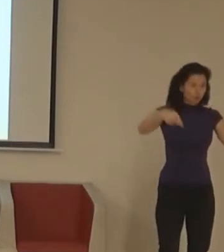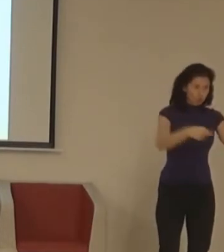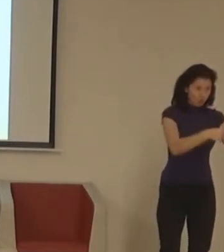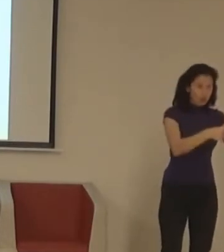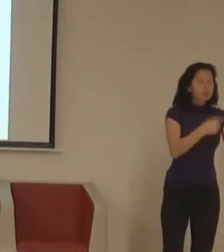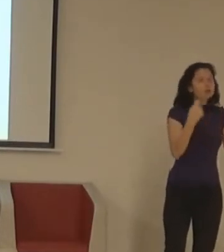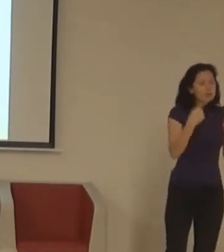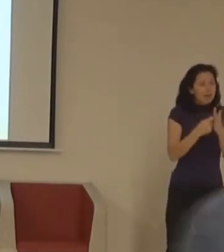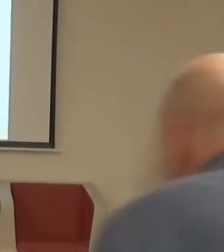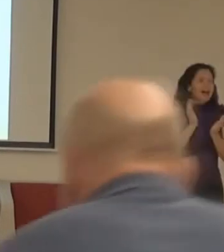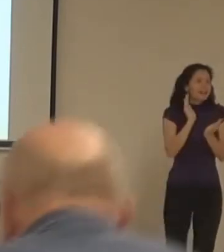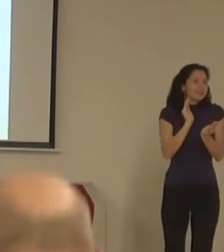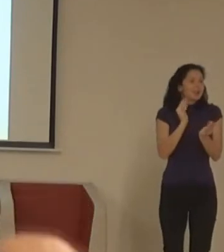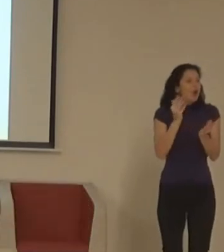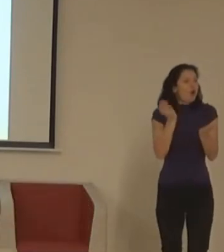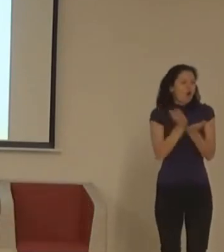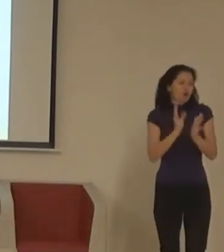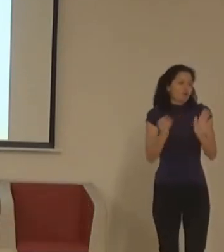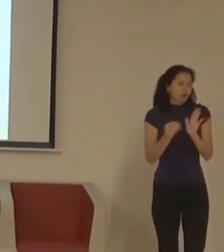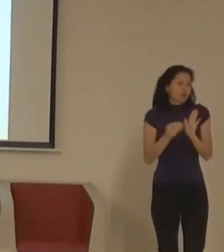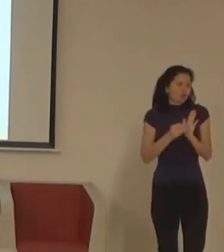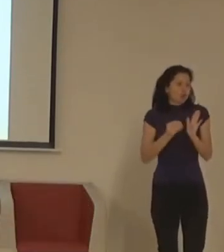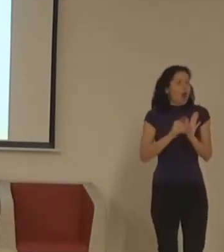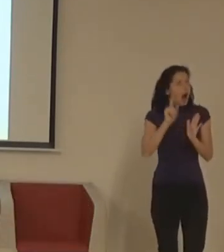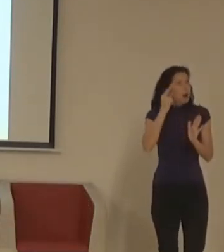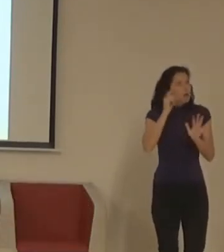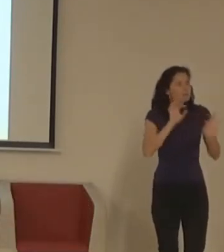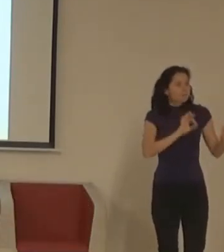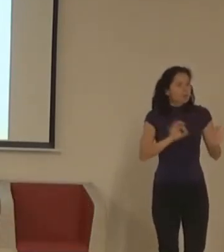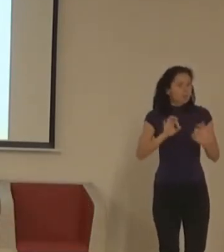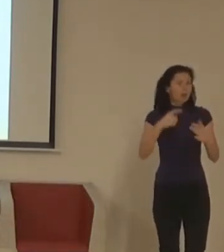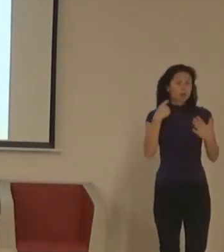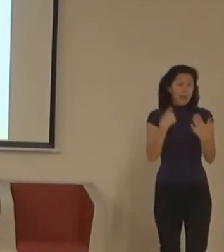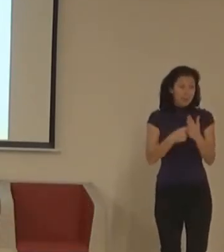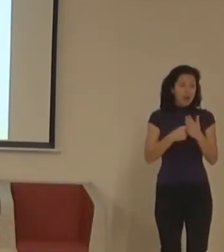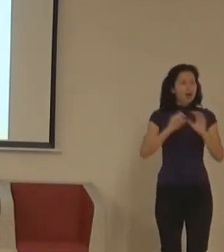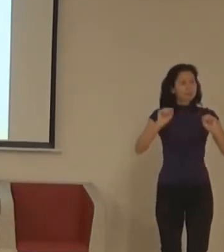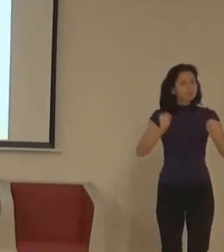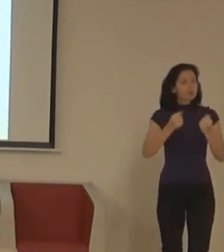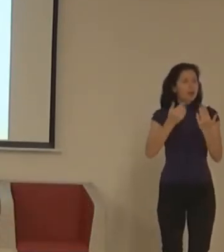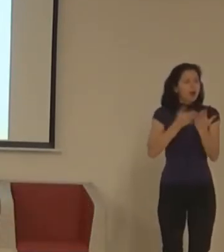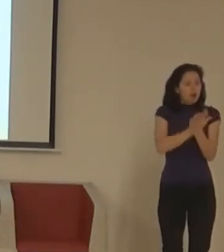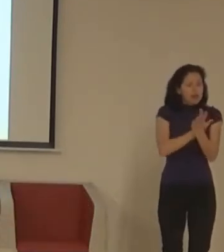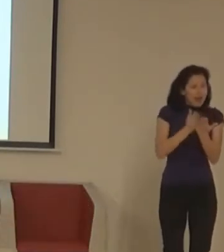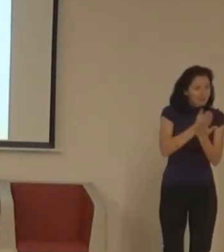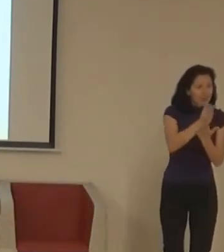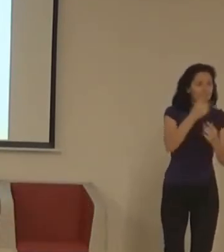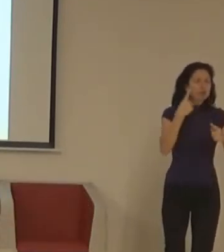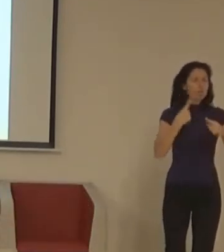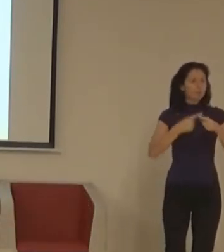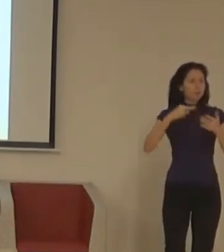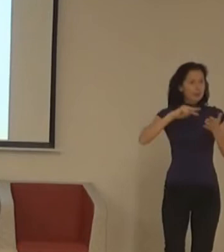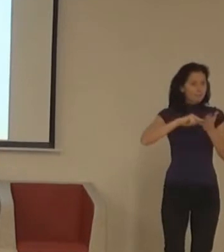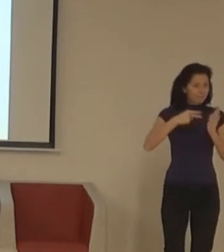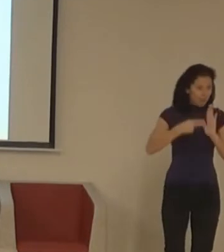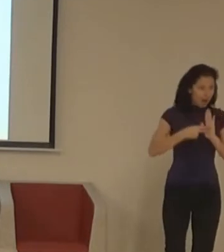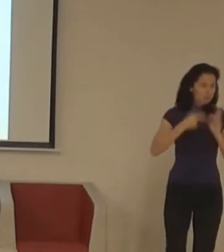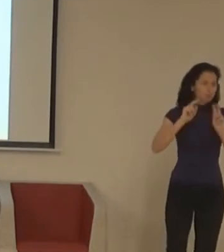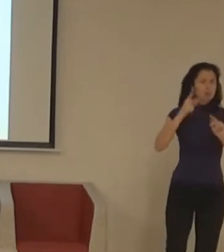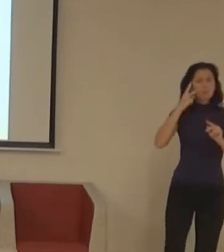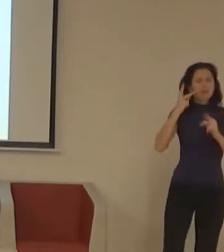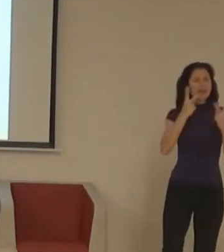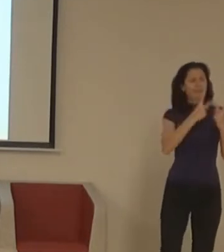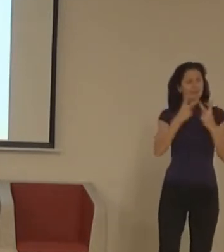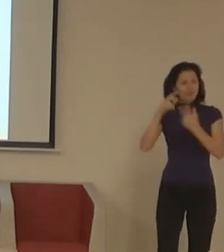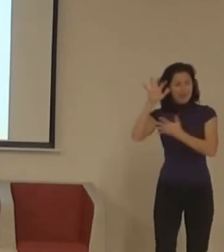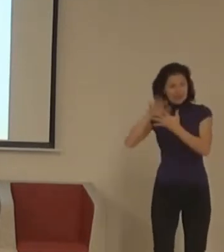lednu, ale i takováhle hlouplosti jako navigace, navigační systém a plán, který máte buď v dispozici na webových stránkách